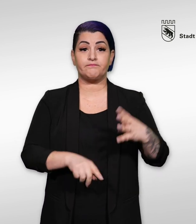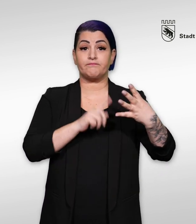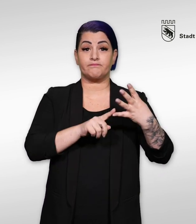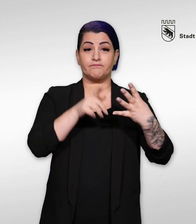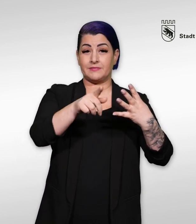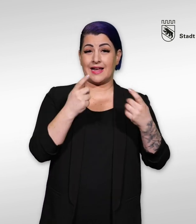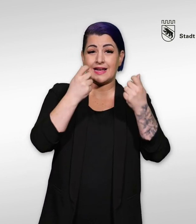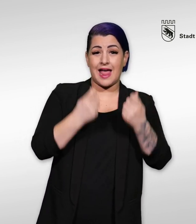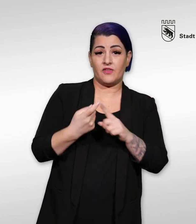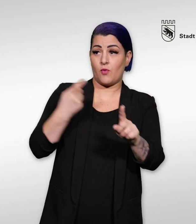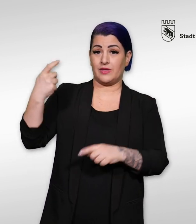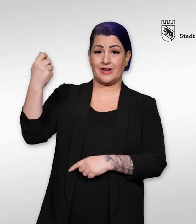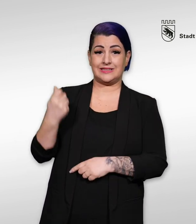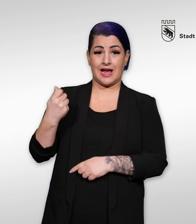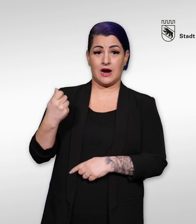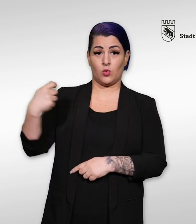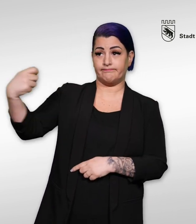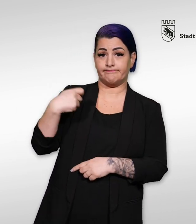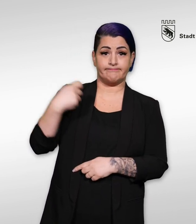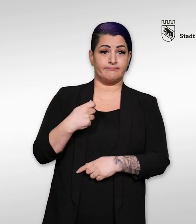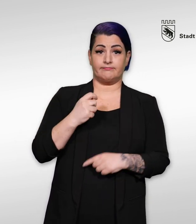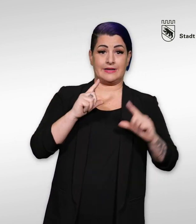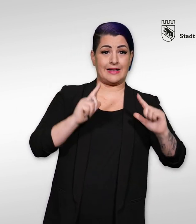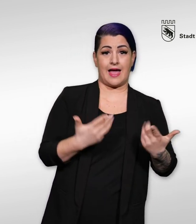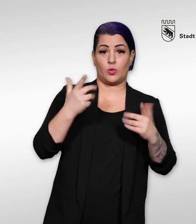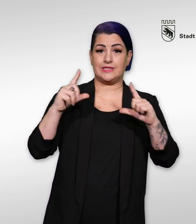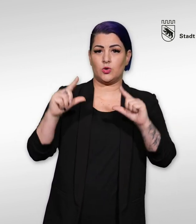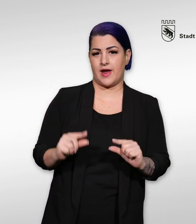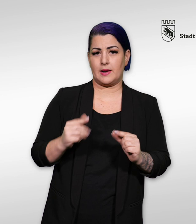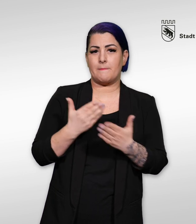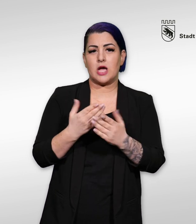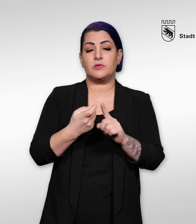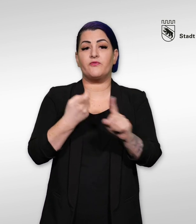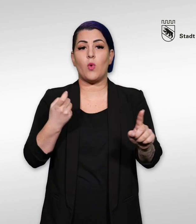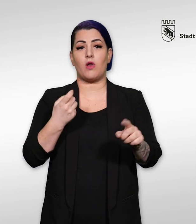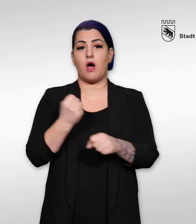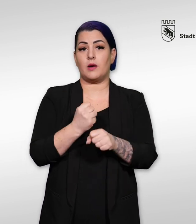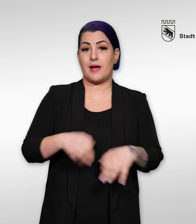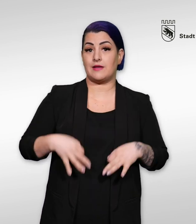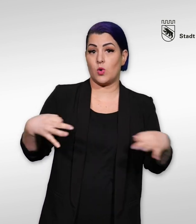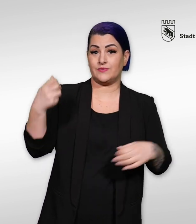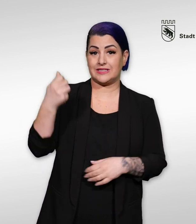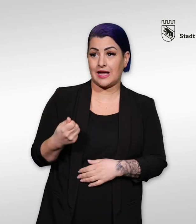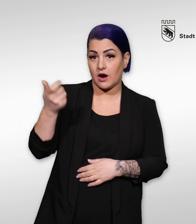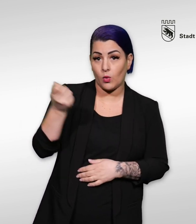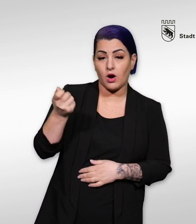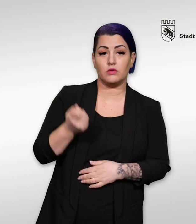Und Sie erhalten kein oder zu wenig Geld von einer Versicherung, wie zum Beispiel der Arbeitslosenversicherung, der Krankentaggeldversicherung, der